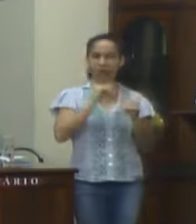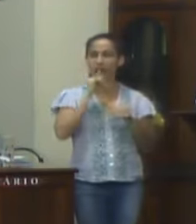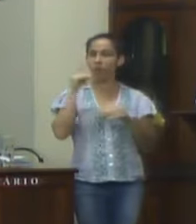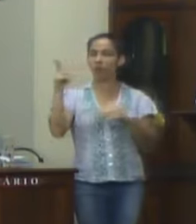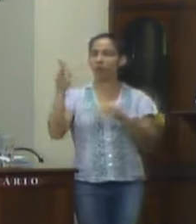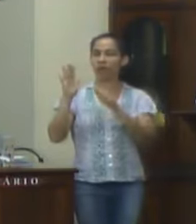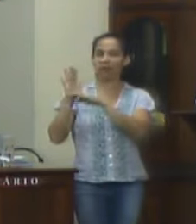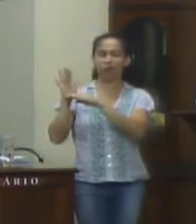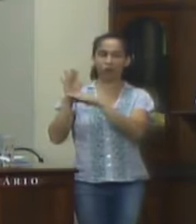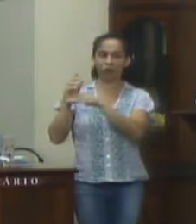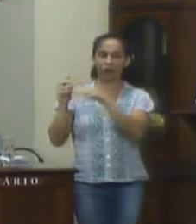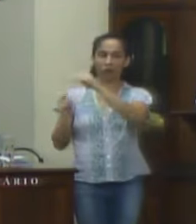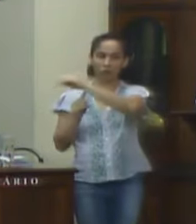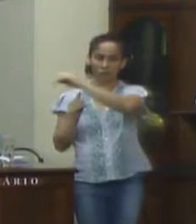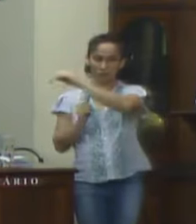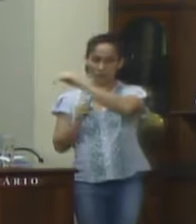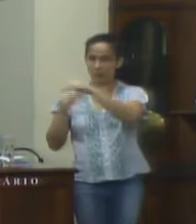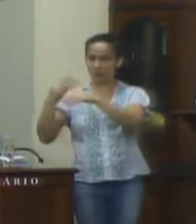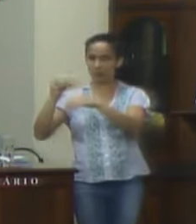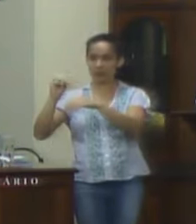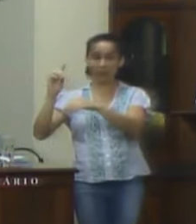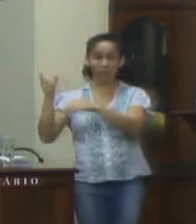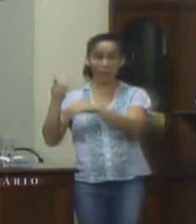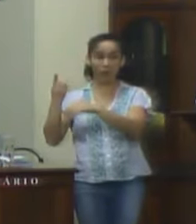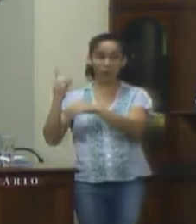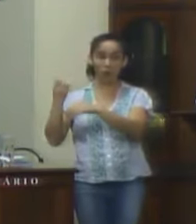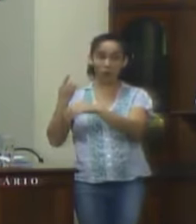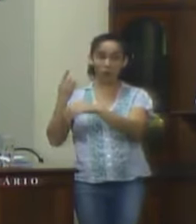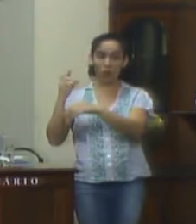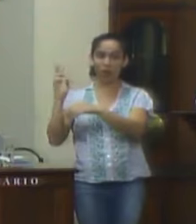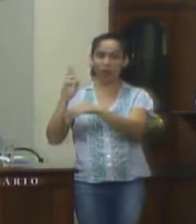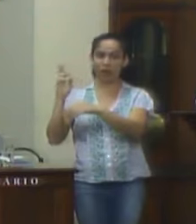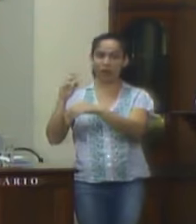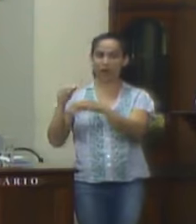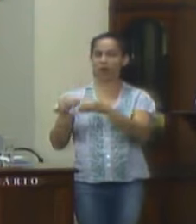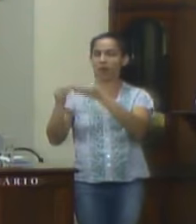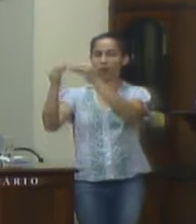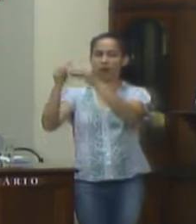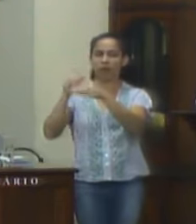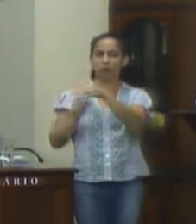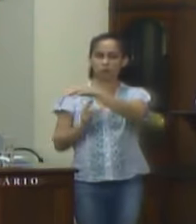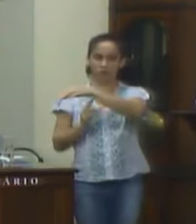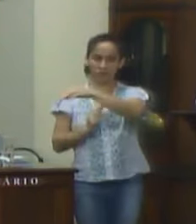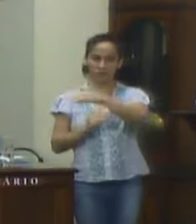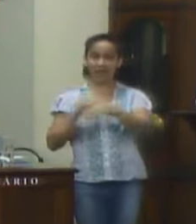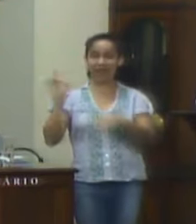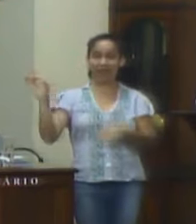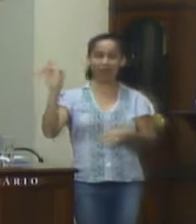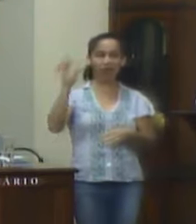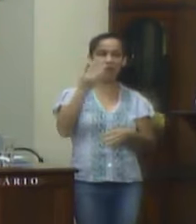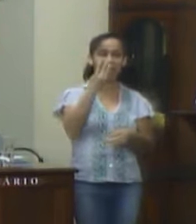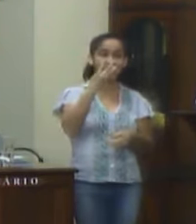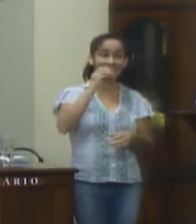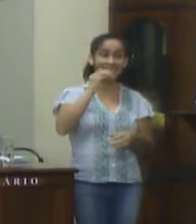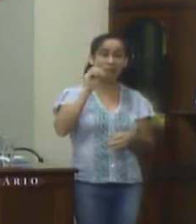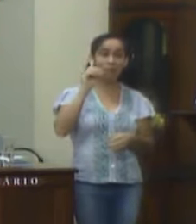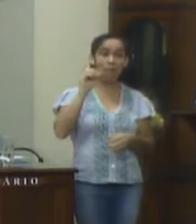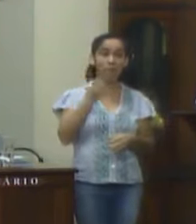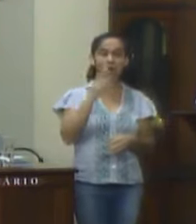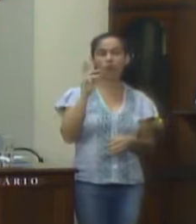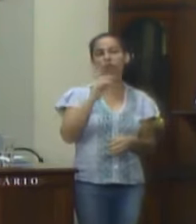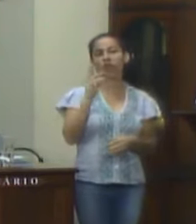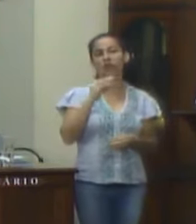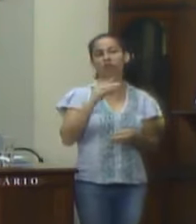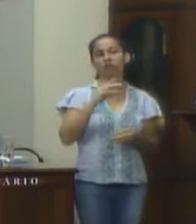passado que a gente fez uma economia de 1 milhão 324 mil reais esse ano a gente provavelmente vai chegar quase 1 milhão e 400 mil